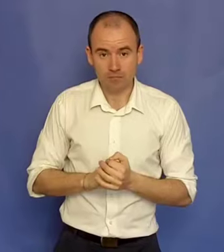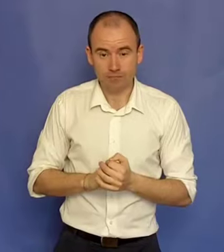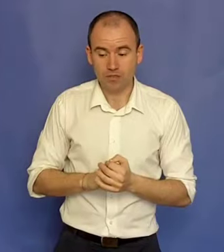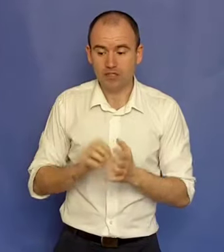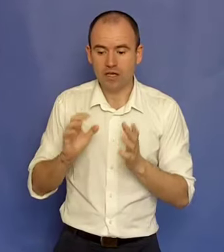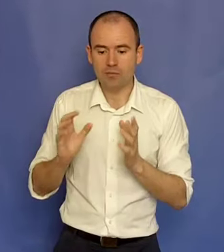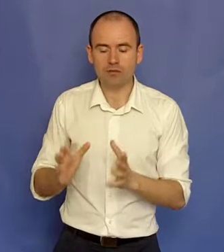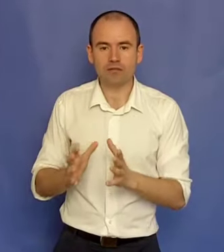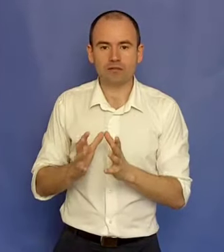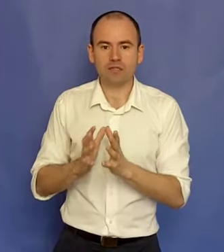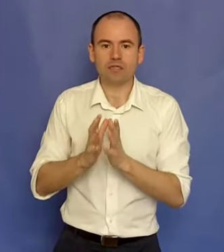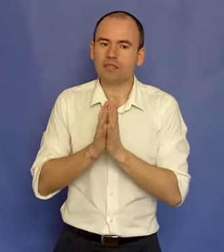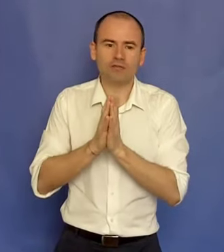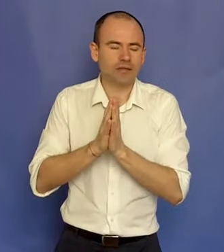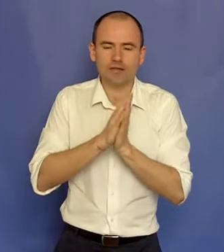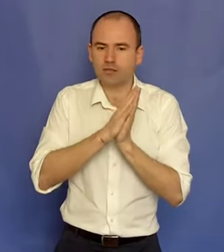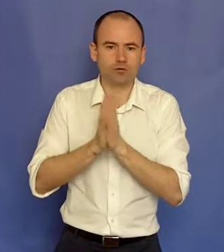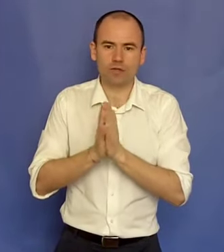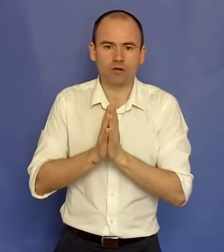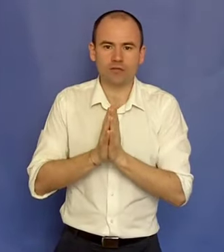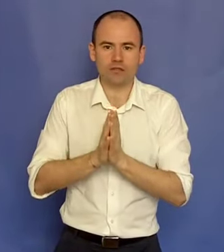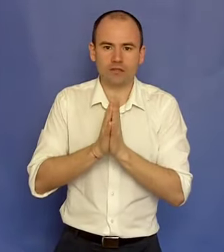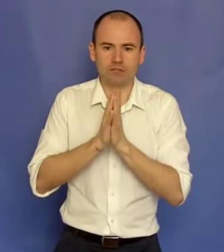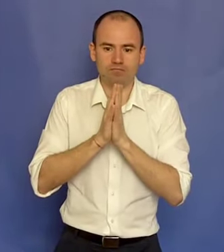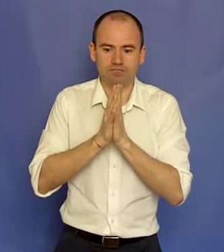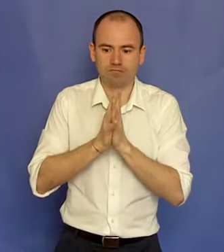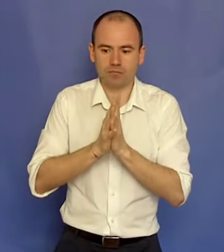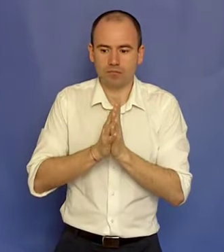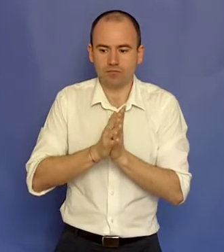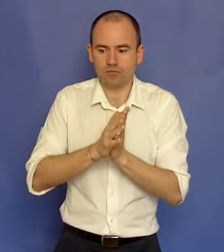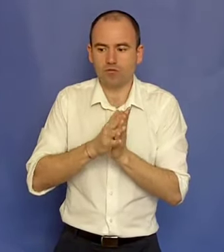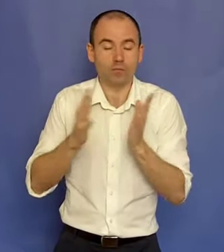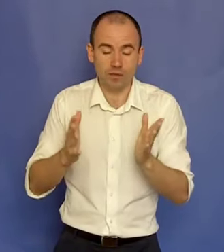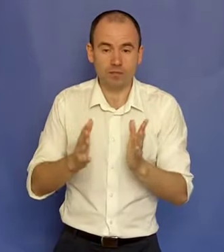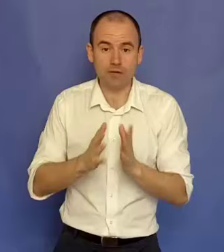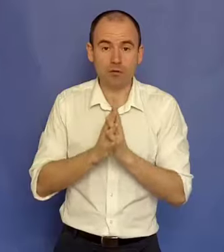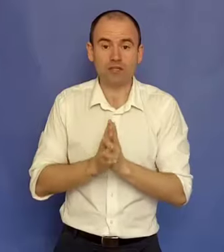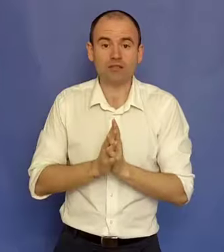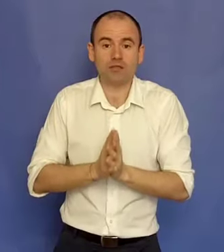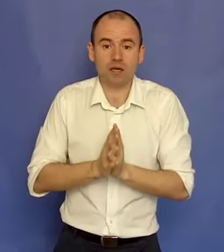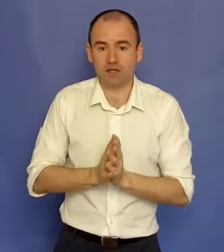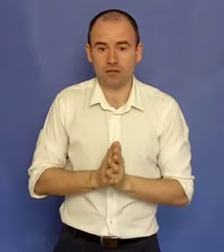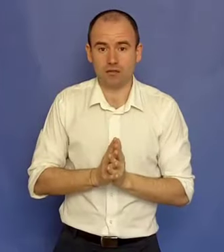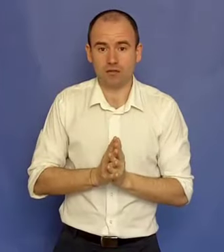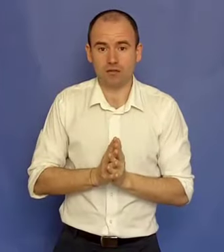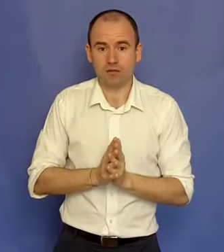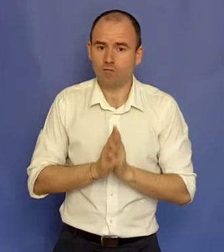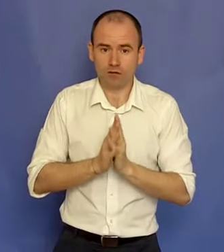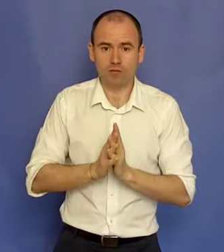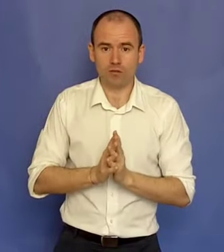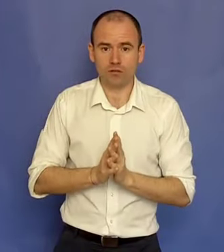De aceea e important, indiferent de ce domeniu al vieții vorbim, e important să știm marketing. Foarte important.